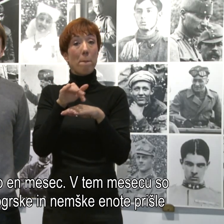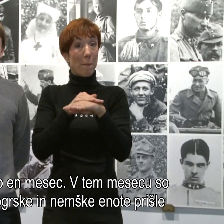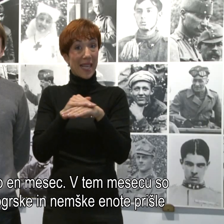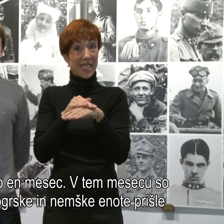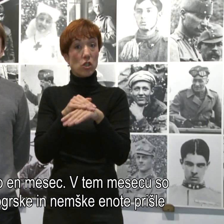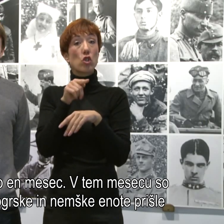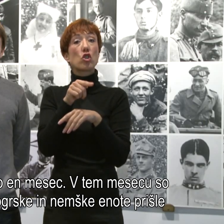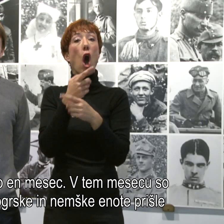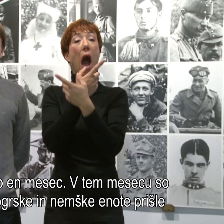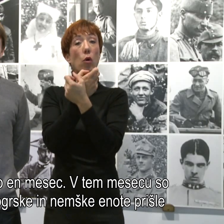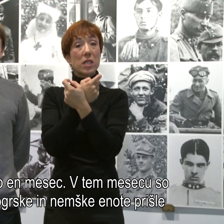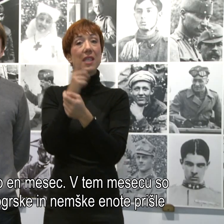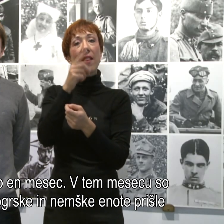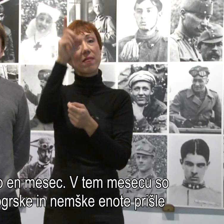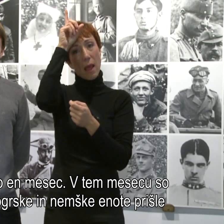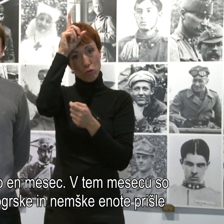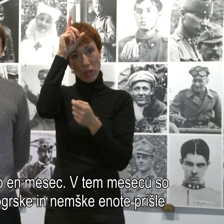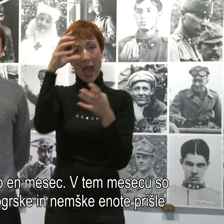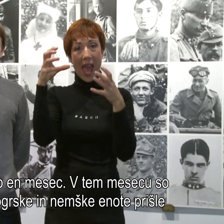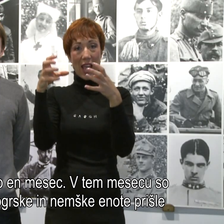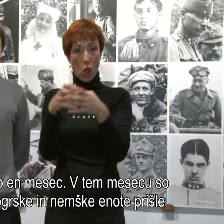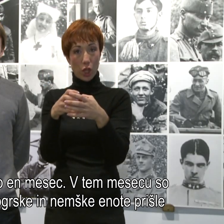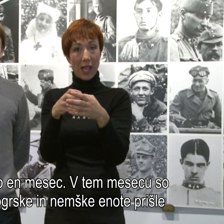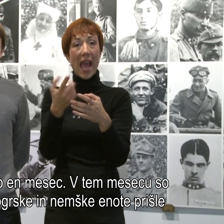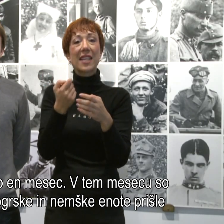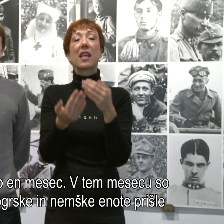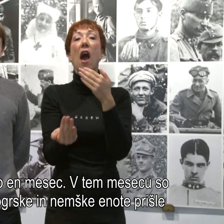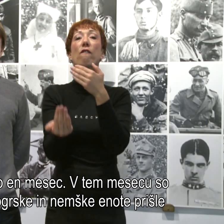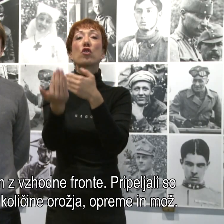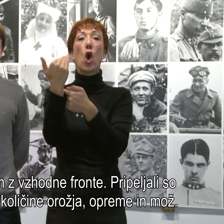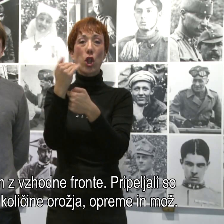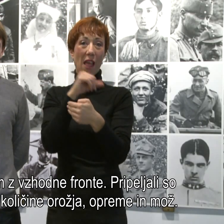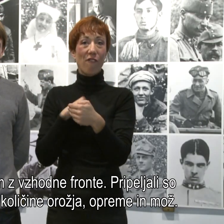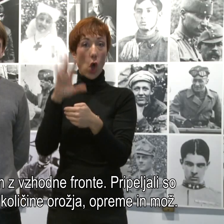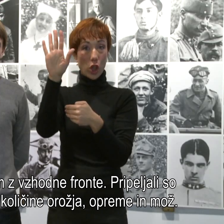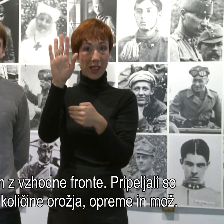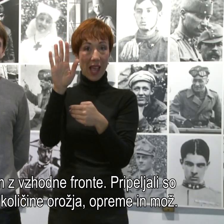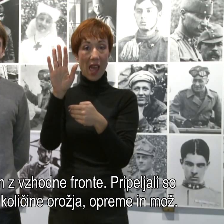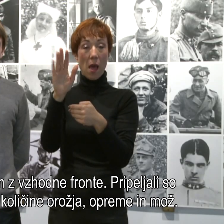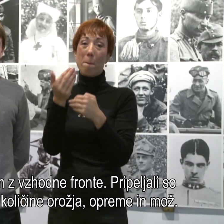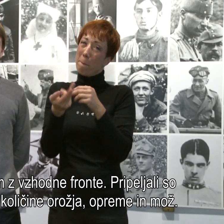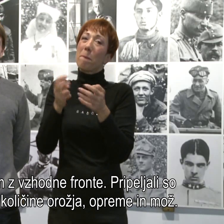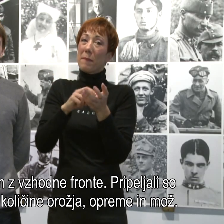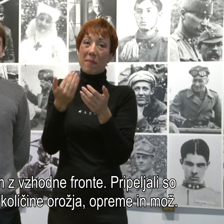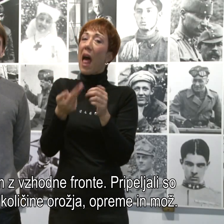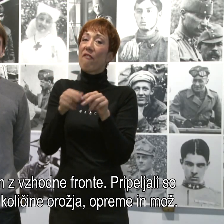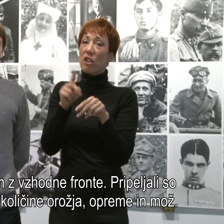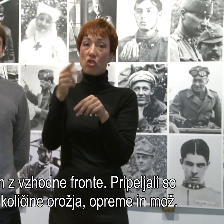avstrijske in njemške enote iz vzhodne fronte, predvsem iz vzhodne fronte, prepeljale ogromne